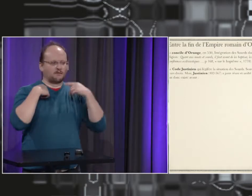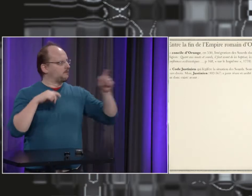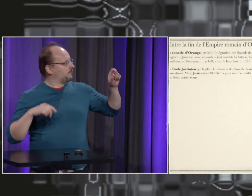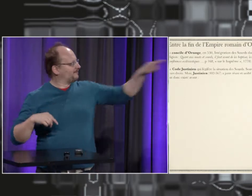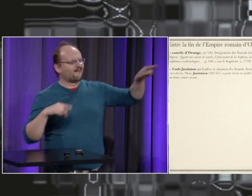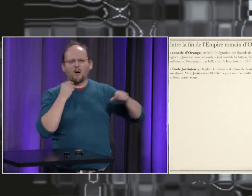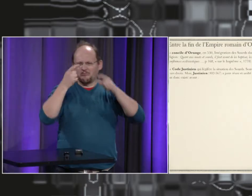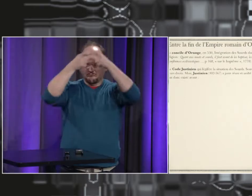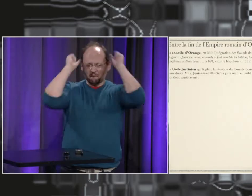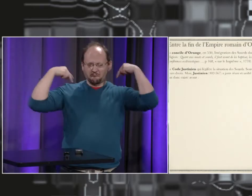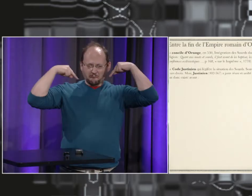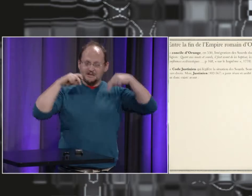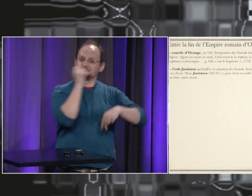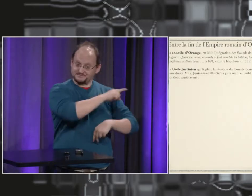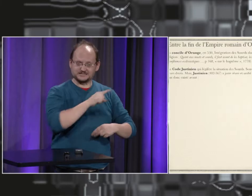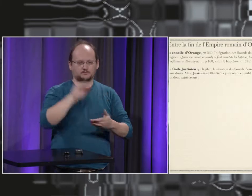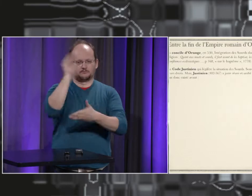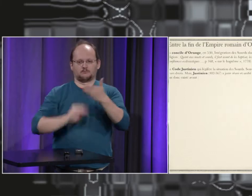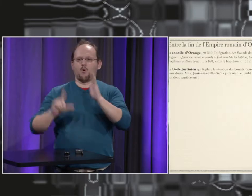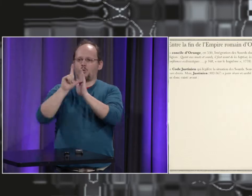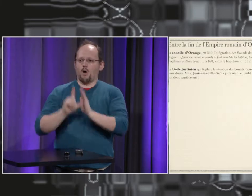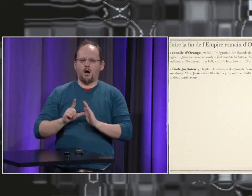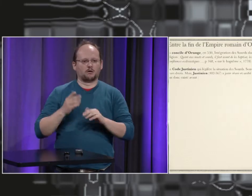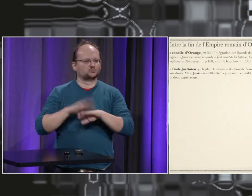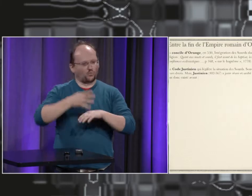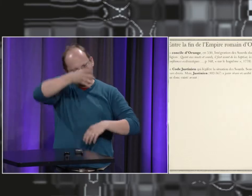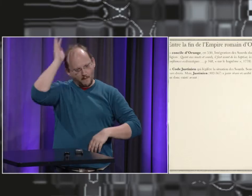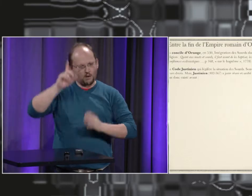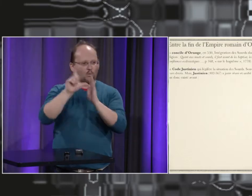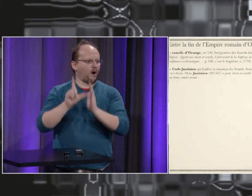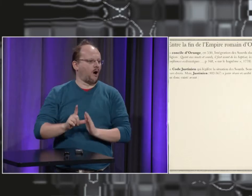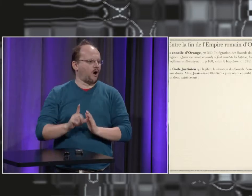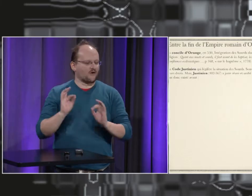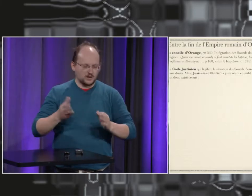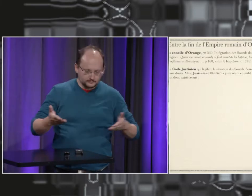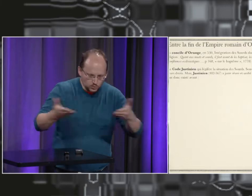Justinien donc le personnage qu'on voit sur ce portrait a écrit une loi à'époque romaine